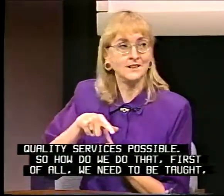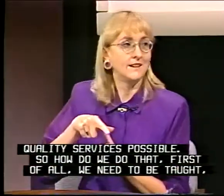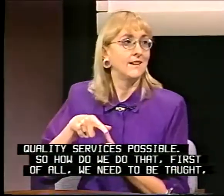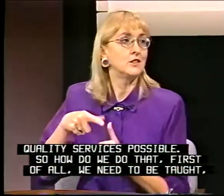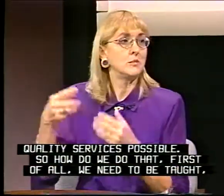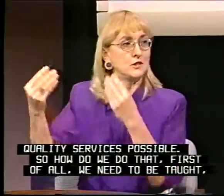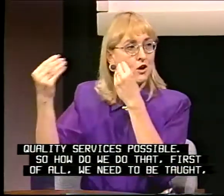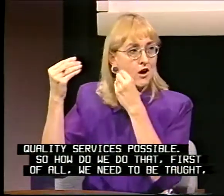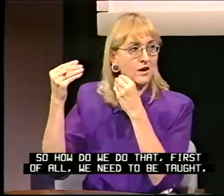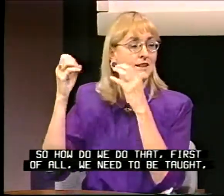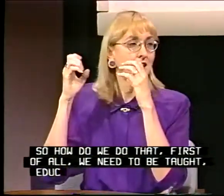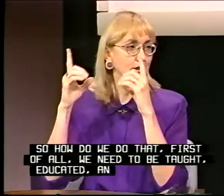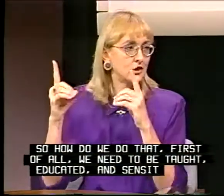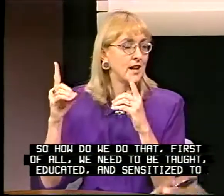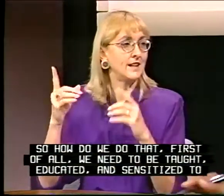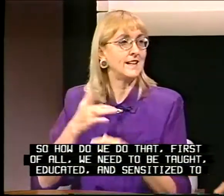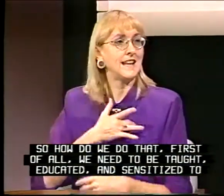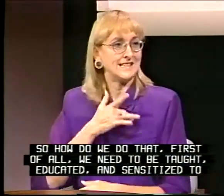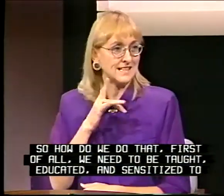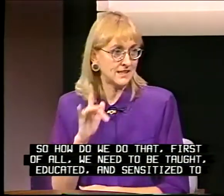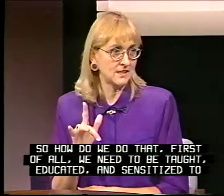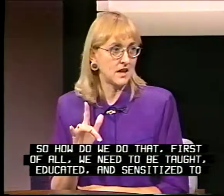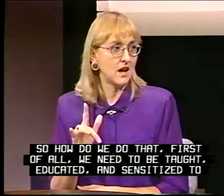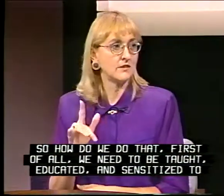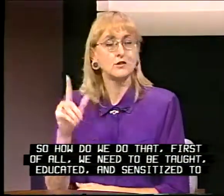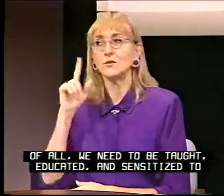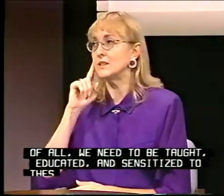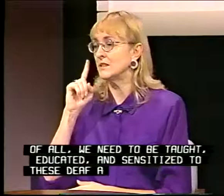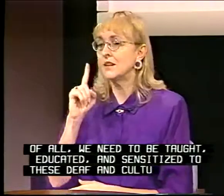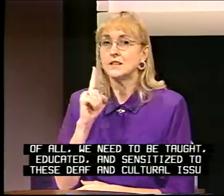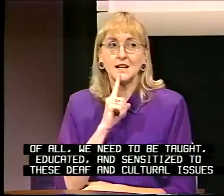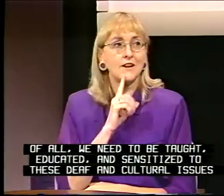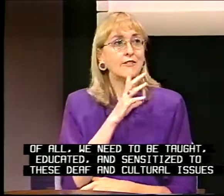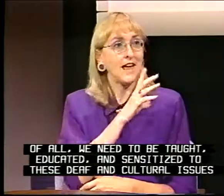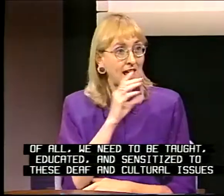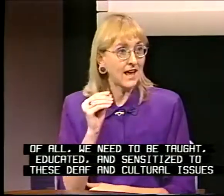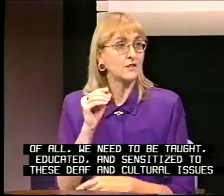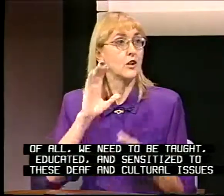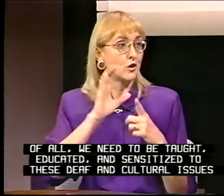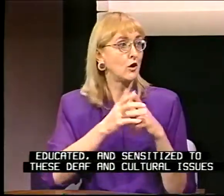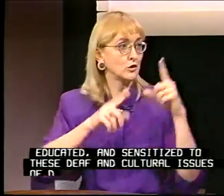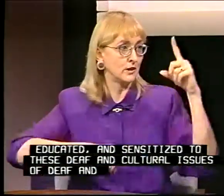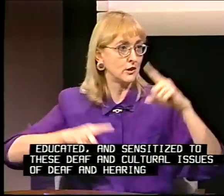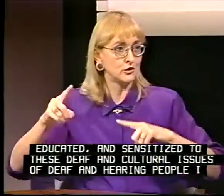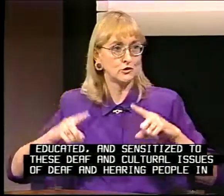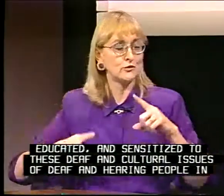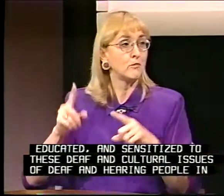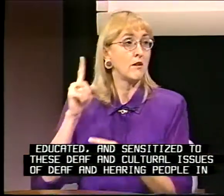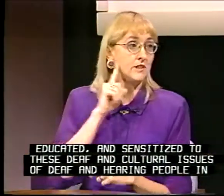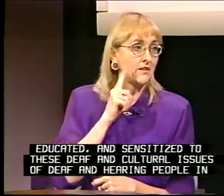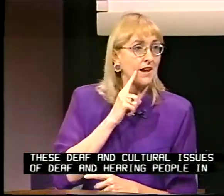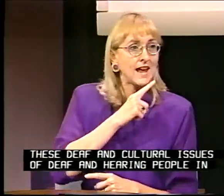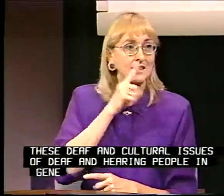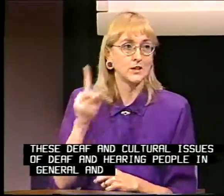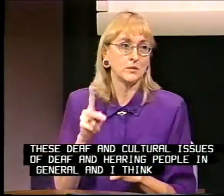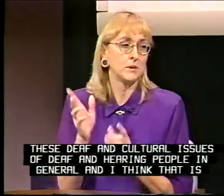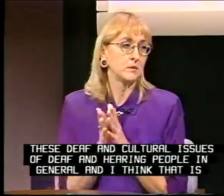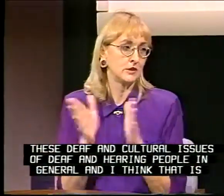to be taught, educated, and sensitized to these deaf and cultural issues of deaf and hearing people in